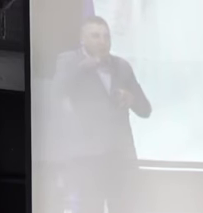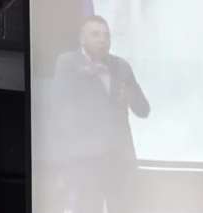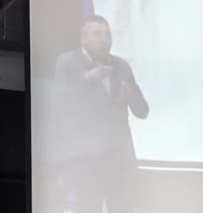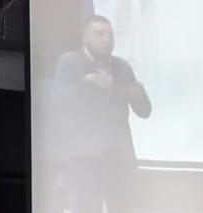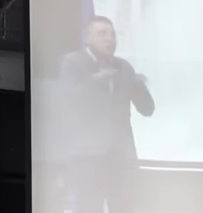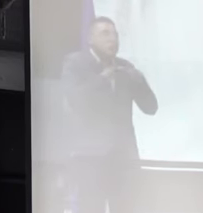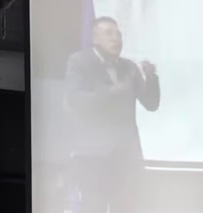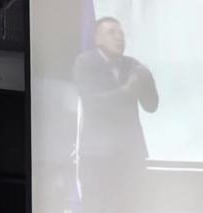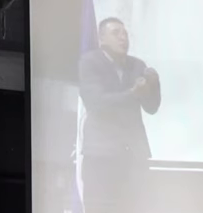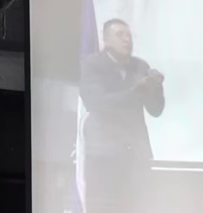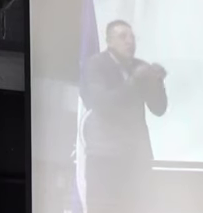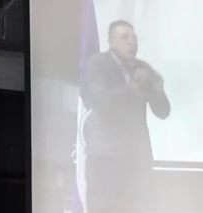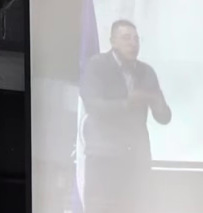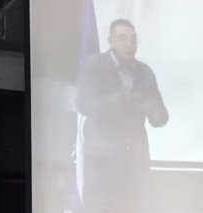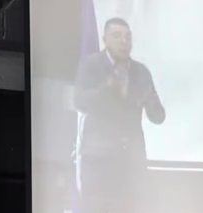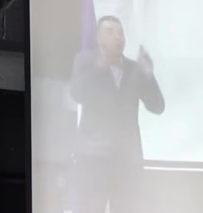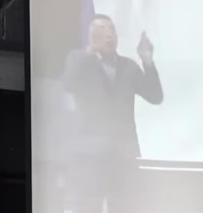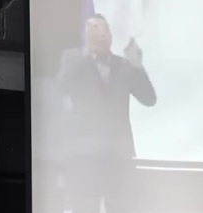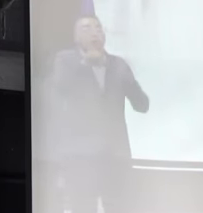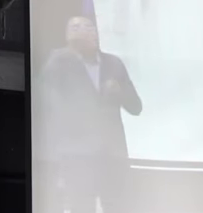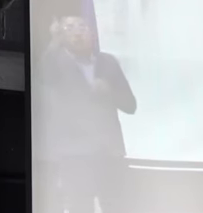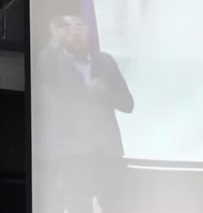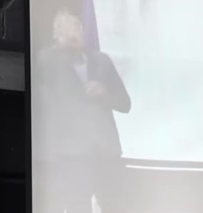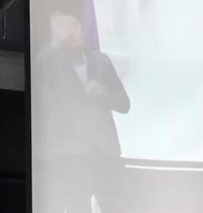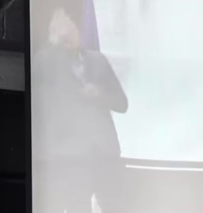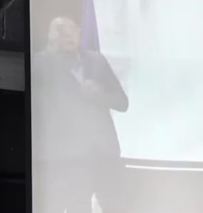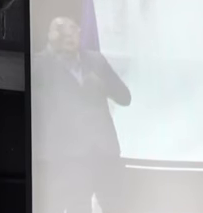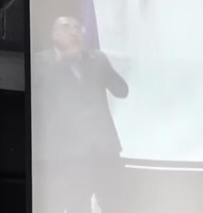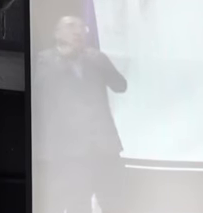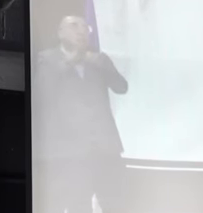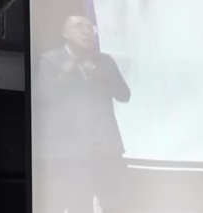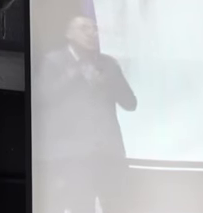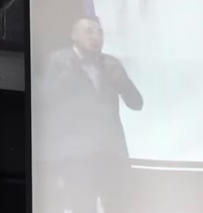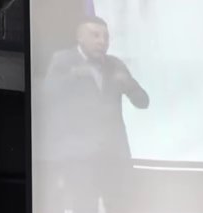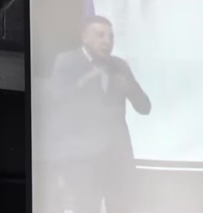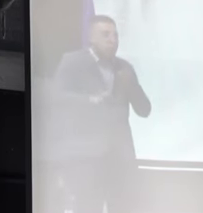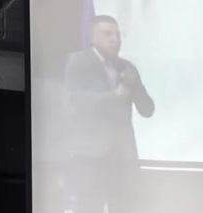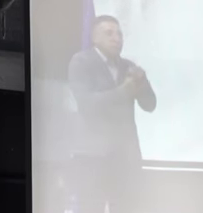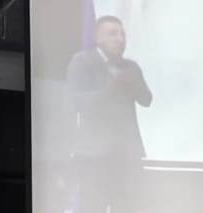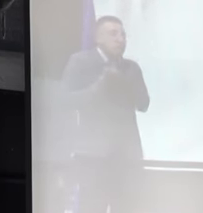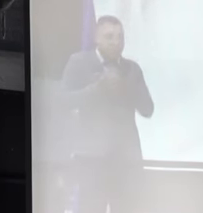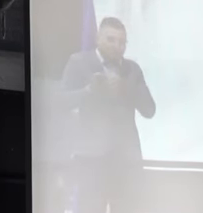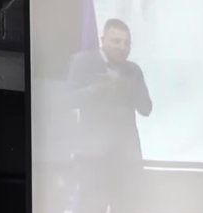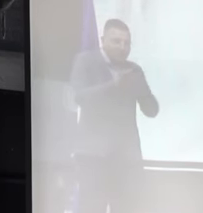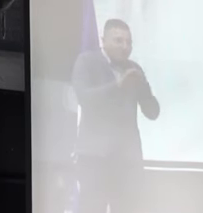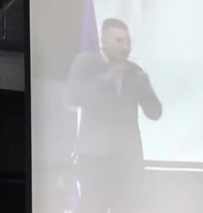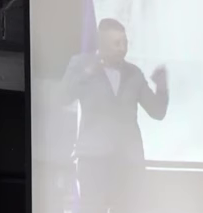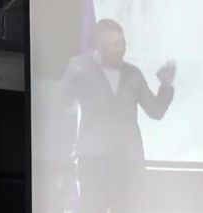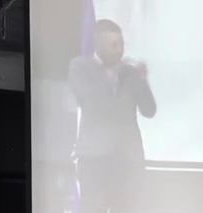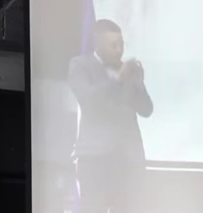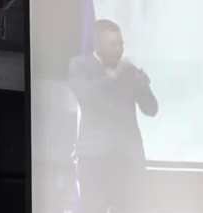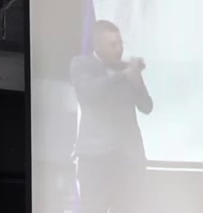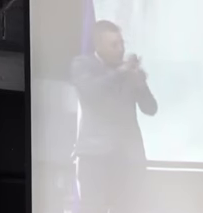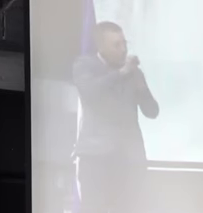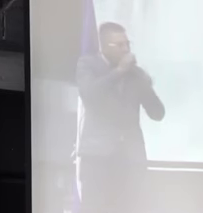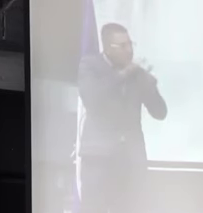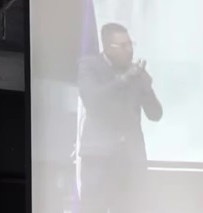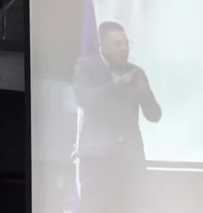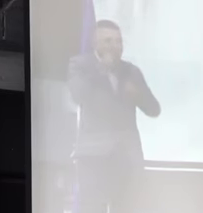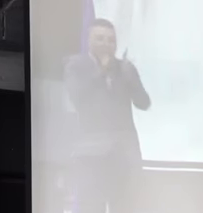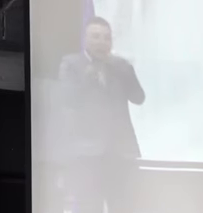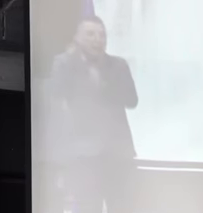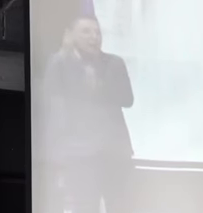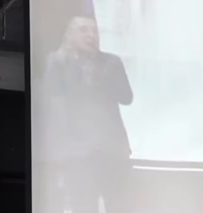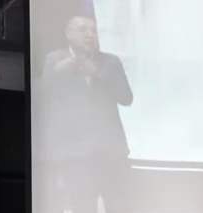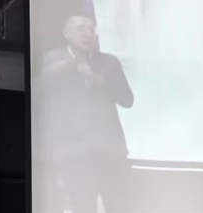tenemos, y ojalá los demás departamentos y facultades también lo hicieran. Es una invitación también, una proyección social a nosotros egresados, a decir, vengan que hay